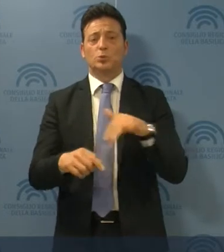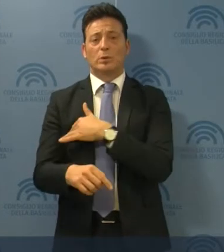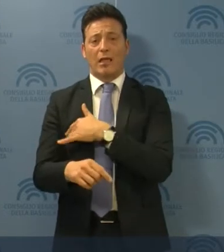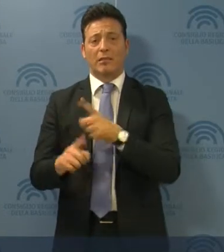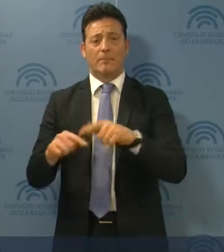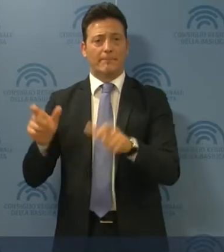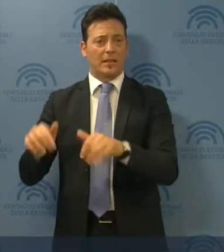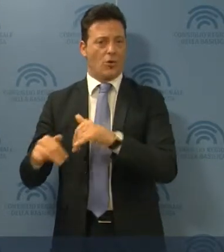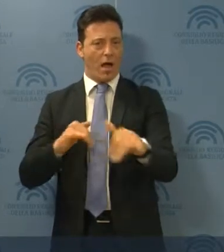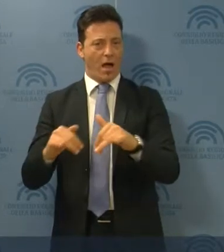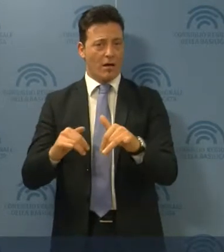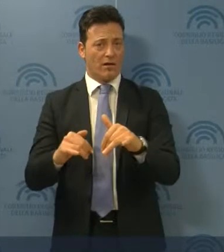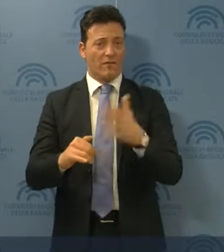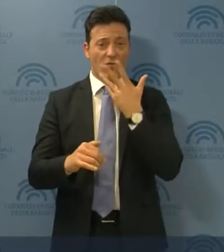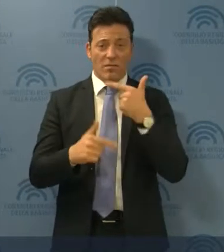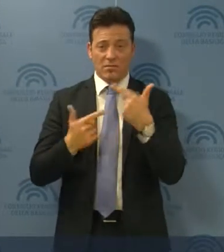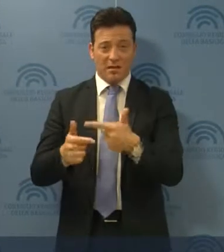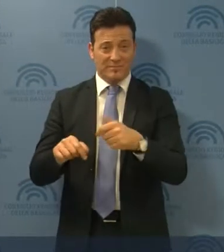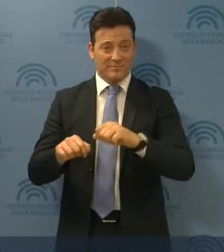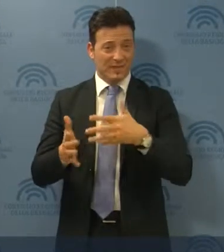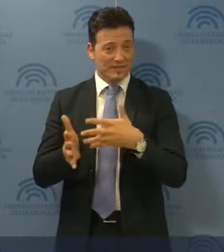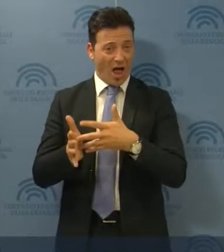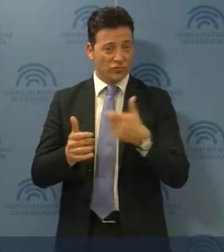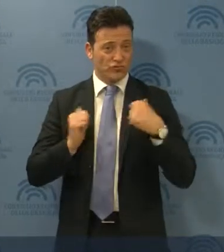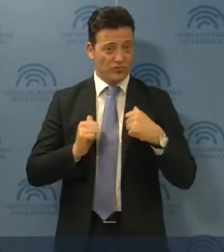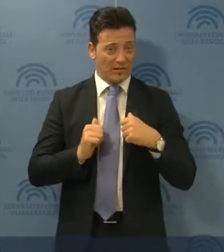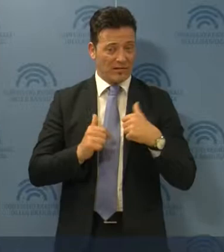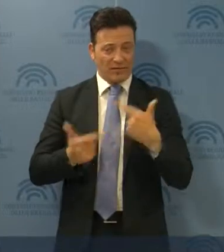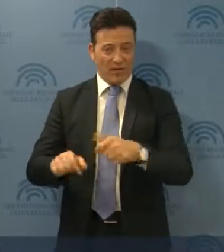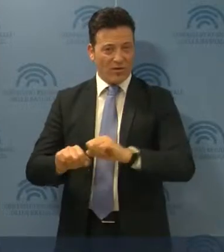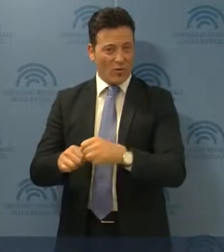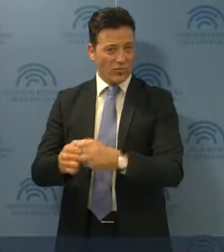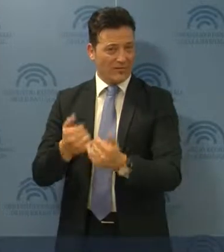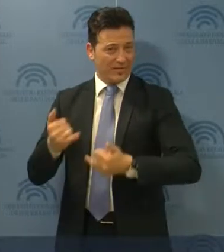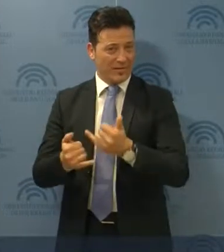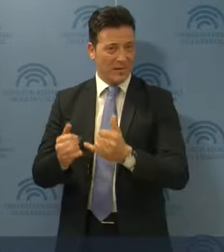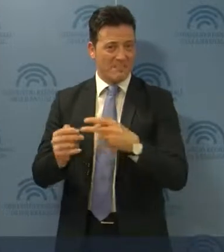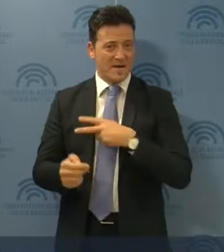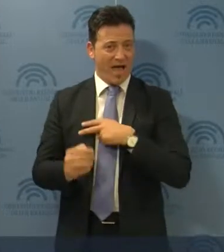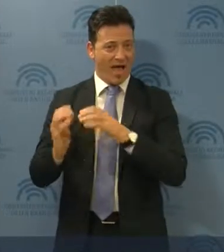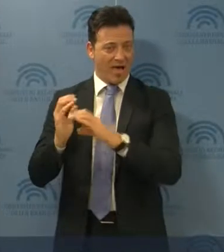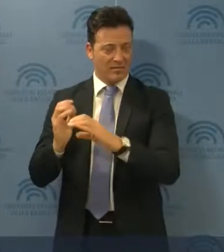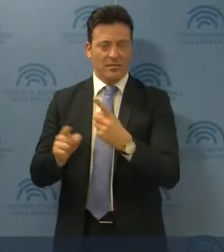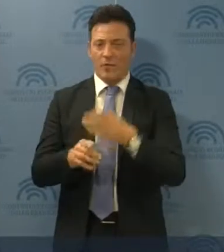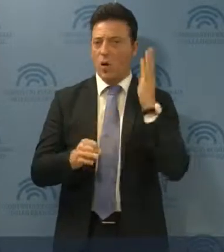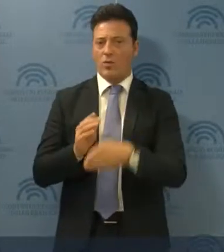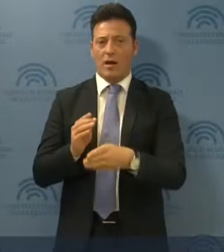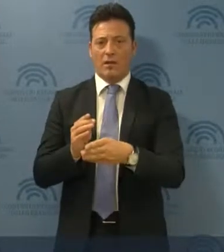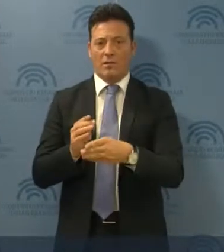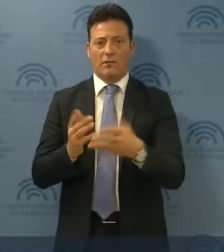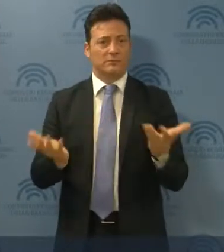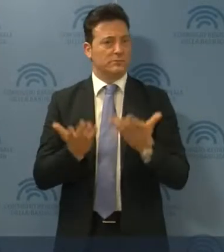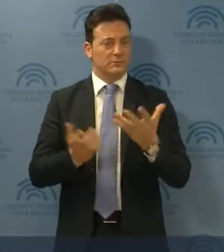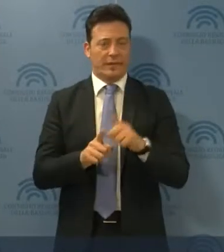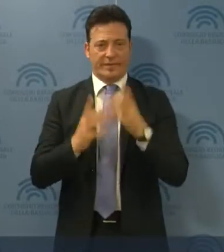pendolari. Creare volutamente disagi ai cittadini sabotando mezzi privati è un atto da condannare senza se e